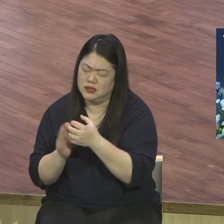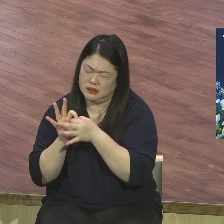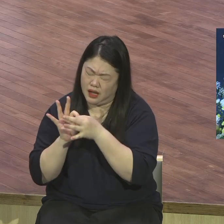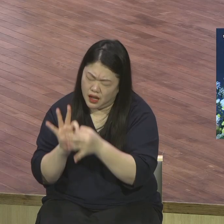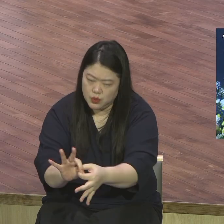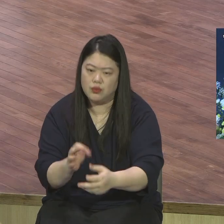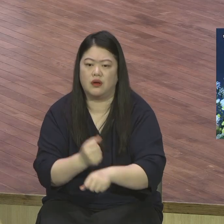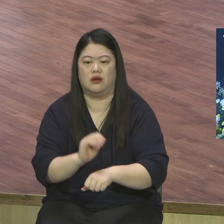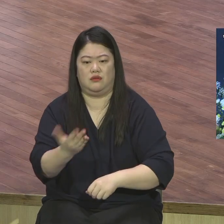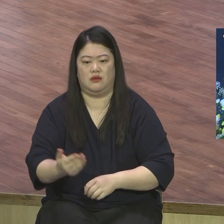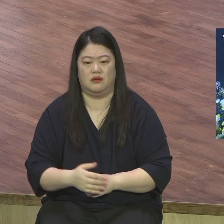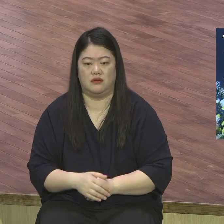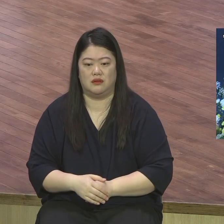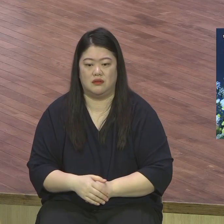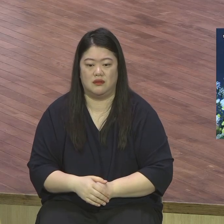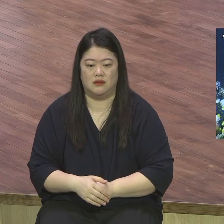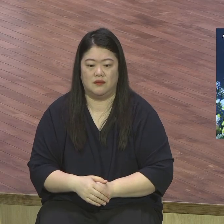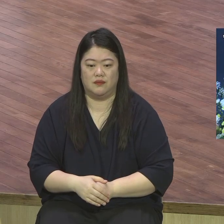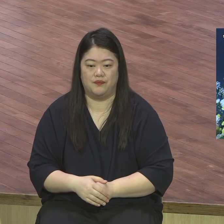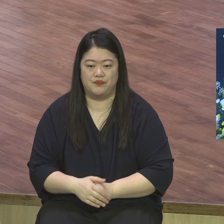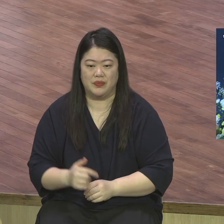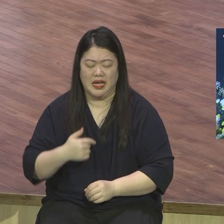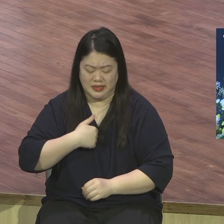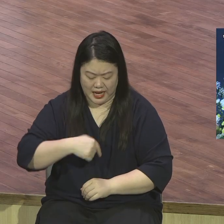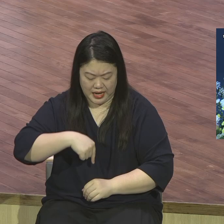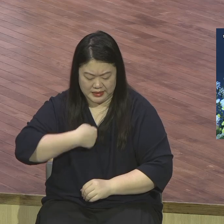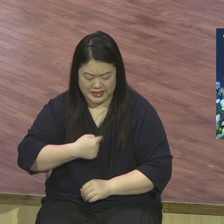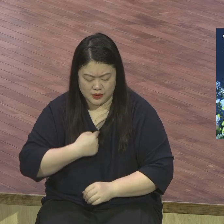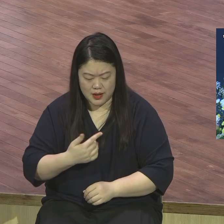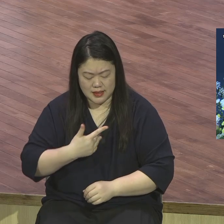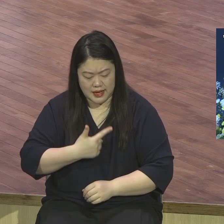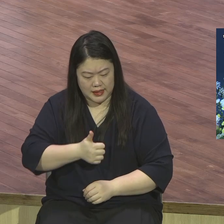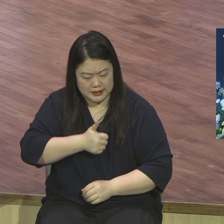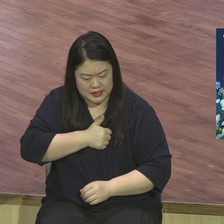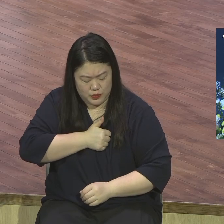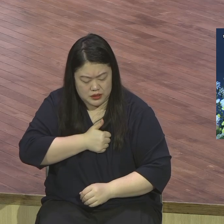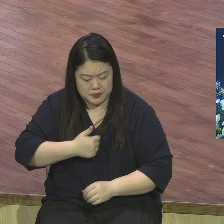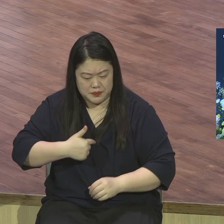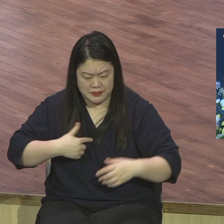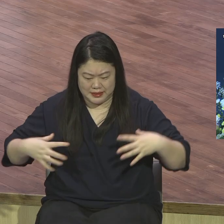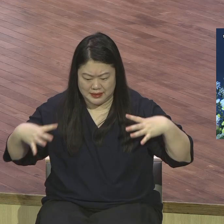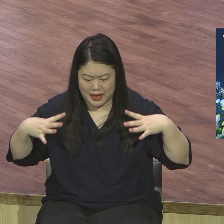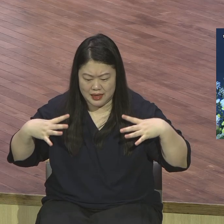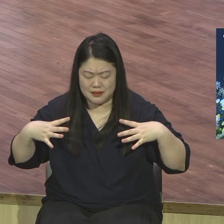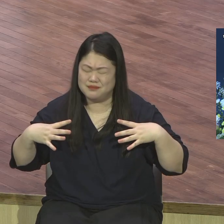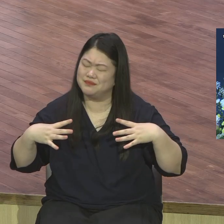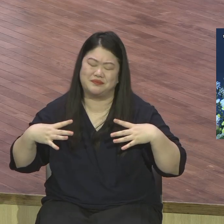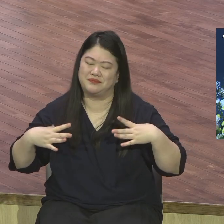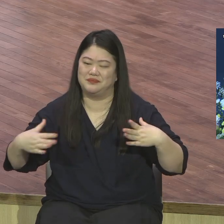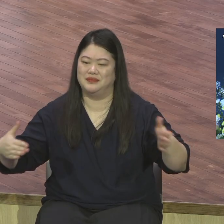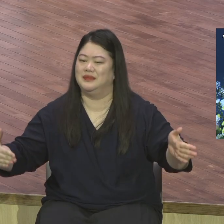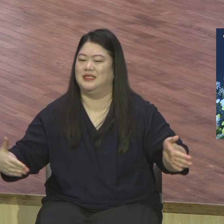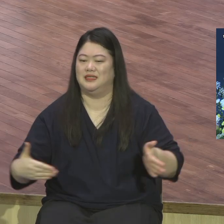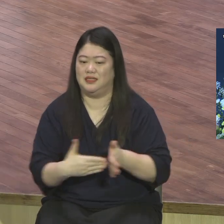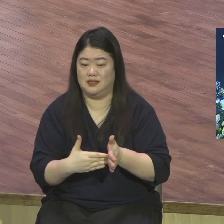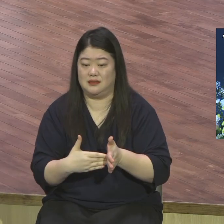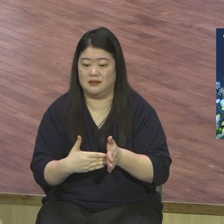영적 수준 내 모든 것을 내려놓는 시간 부활의 주를 따라가겠다는 말씀 따라가 살겠다는